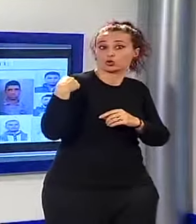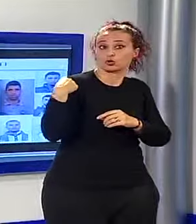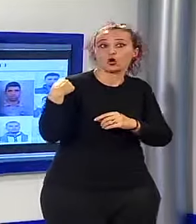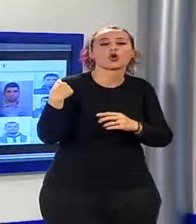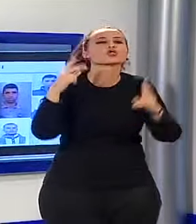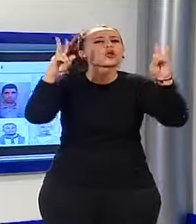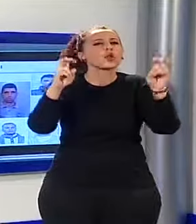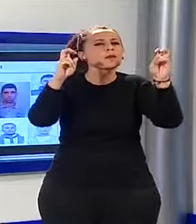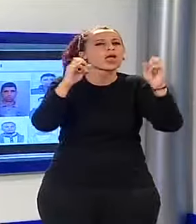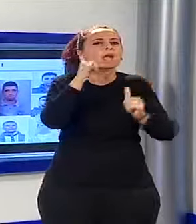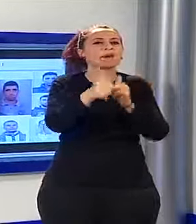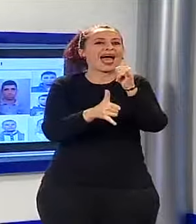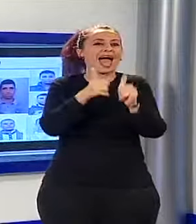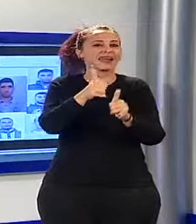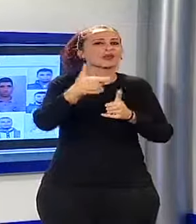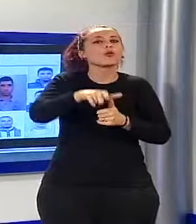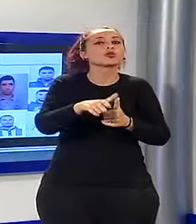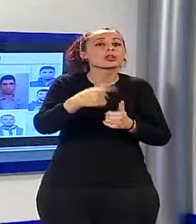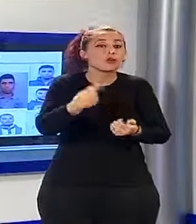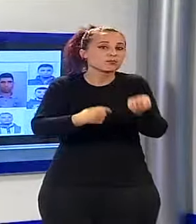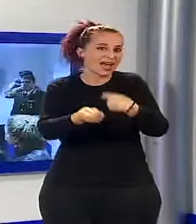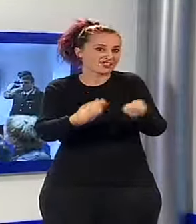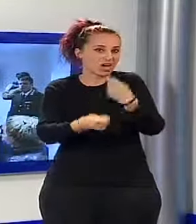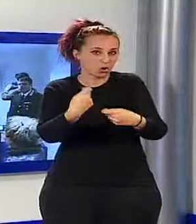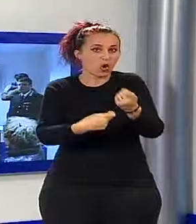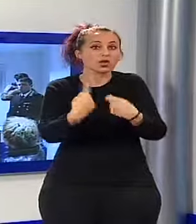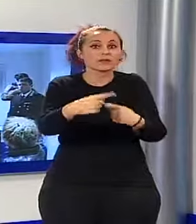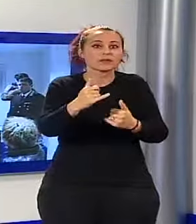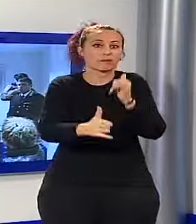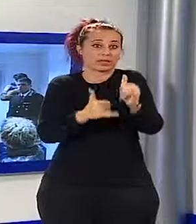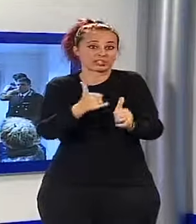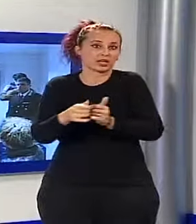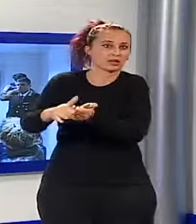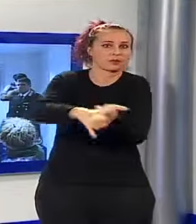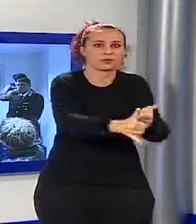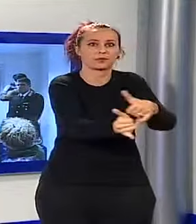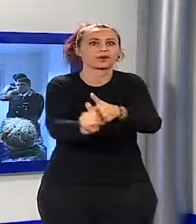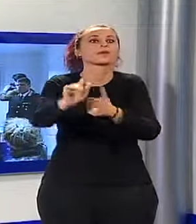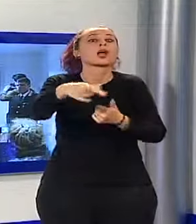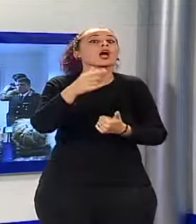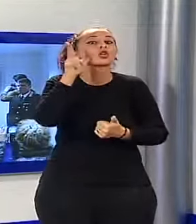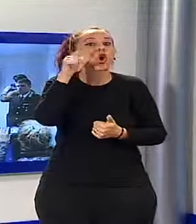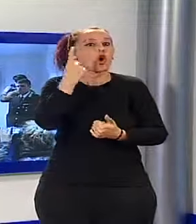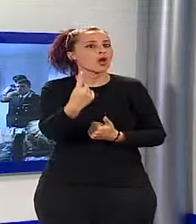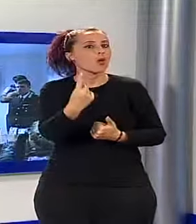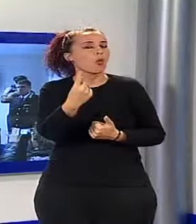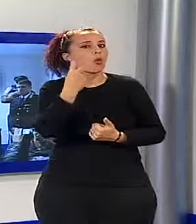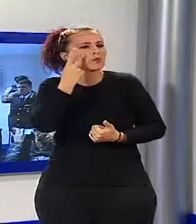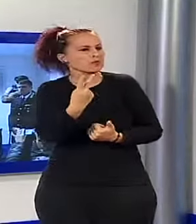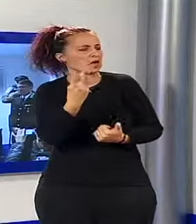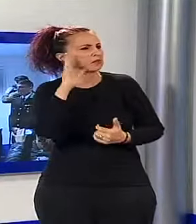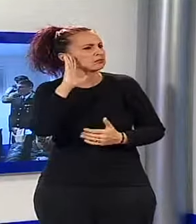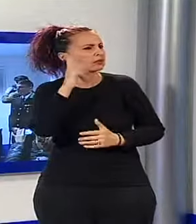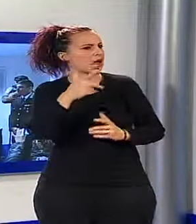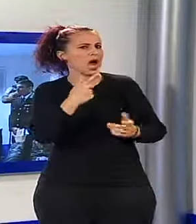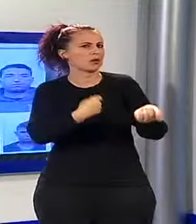Bike, dal fatto che gli spacciatori si spostavano in pineta in bicicletta. In seguito alla denuncia di una cittadina che aveva segnalato un intenso